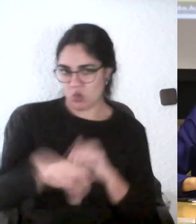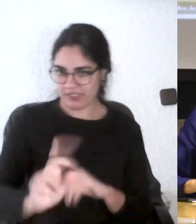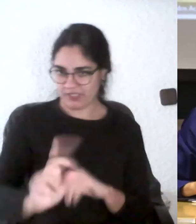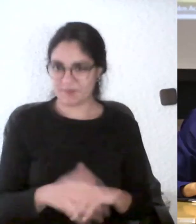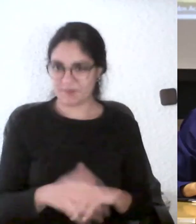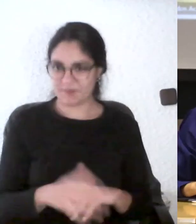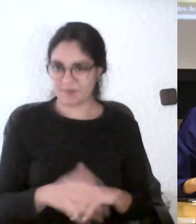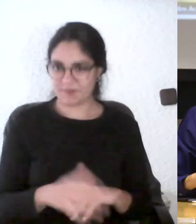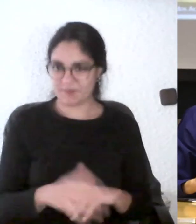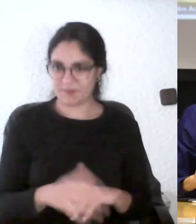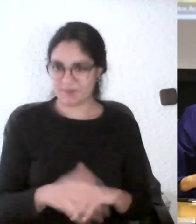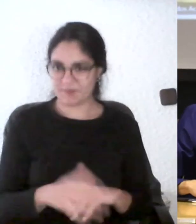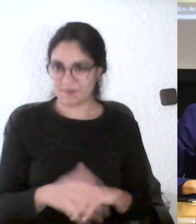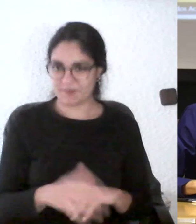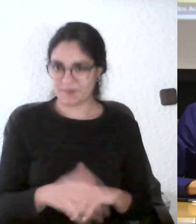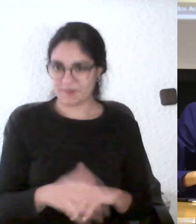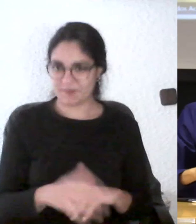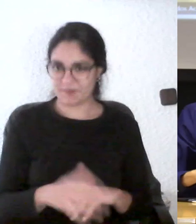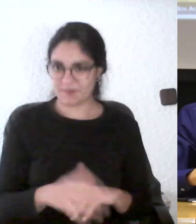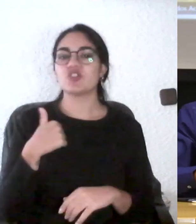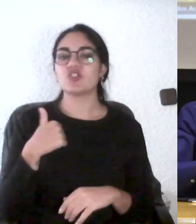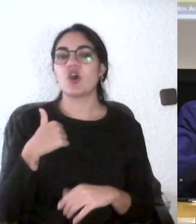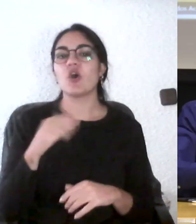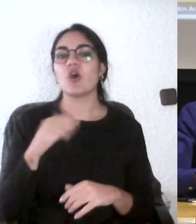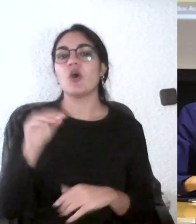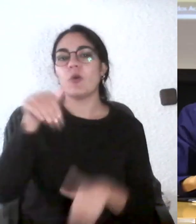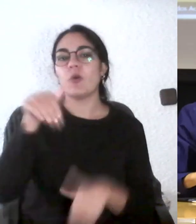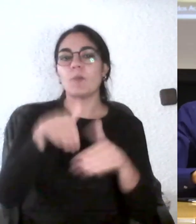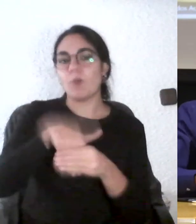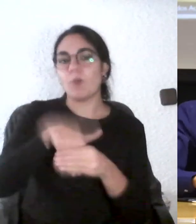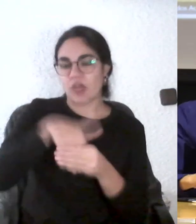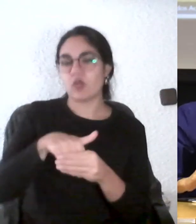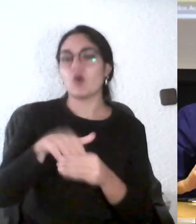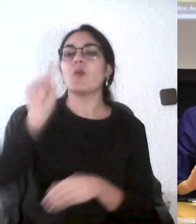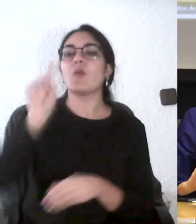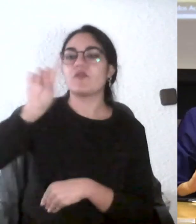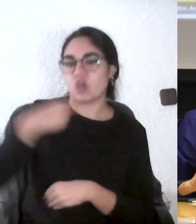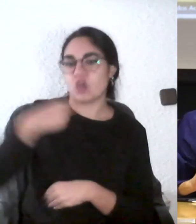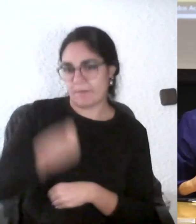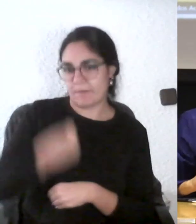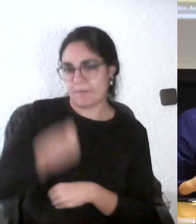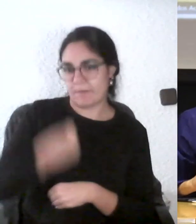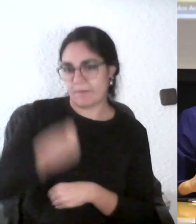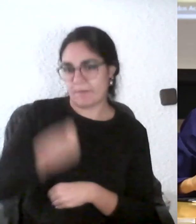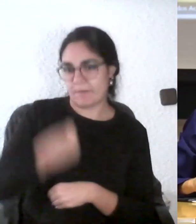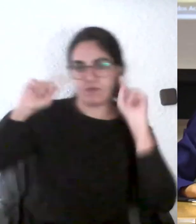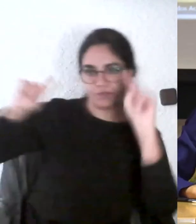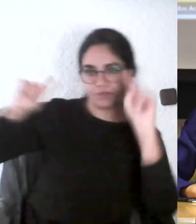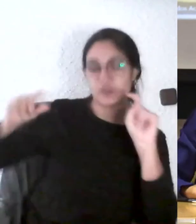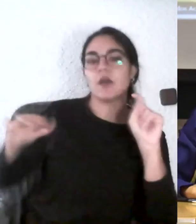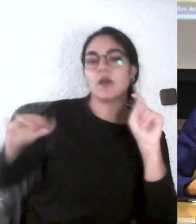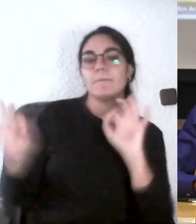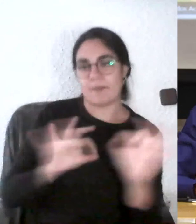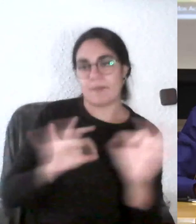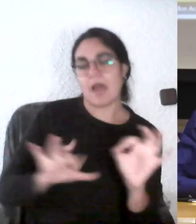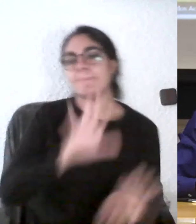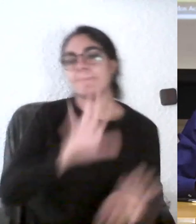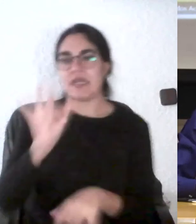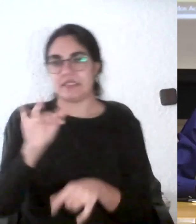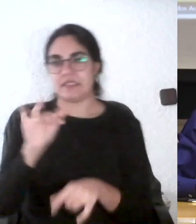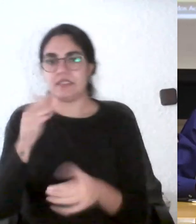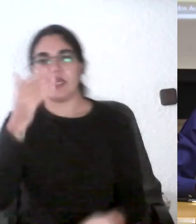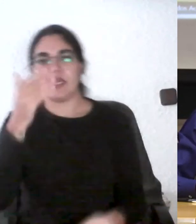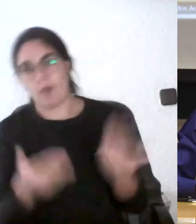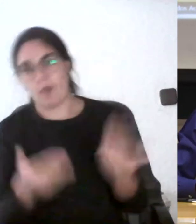vale yo he votado que el otro profesor o sea el mismo el profesor que se lo prepara porque uy perdona gracias vale